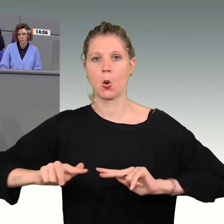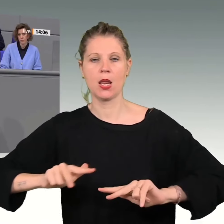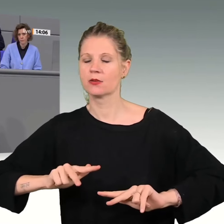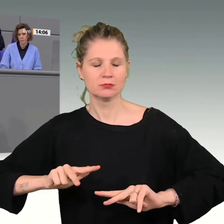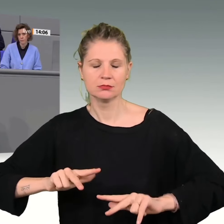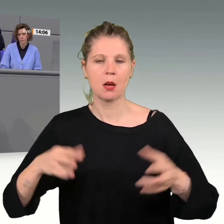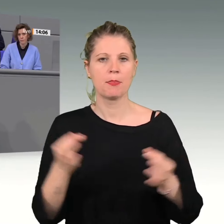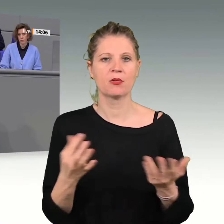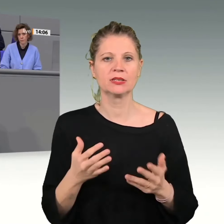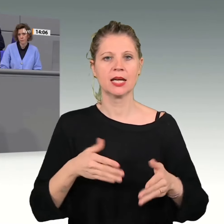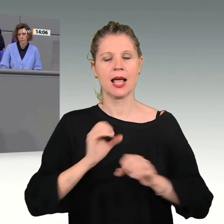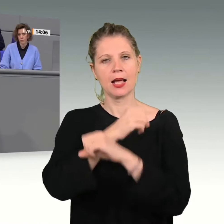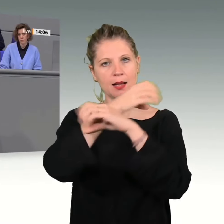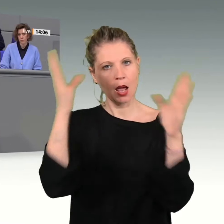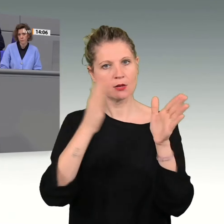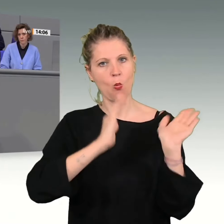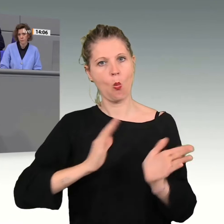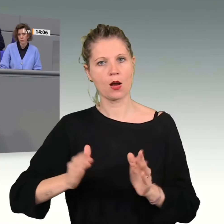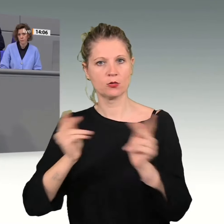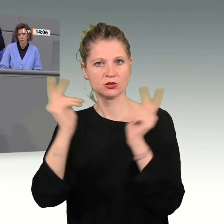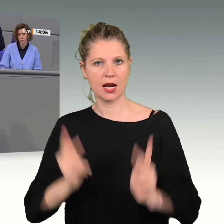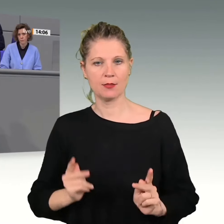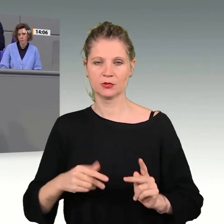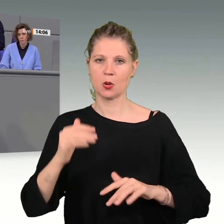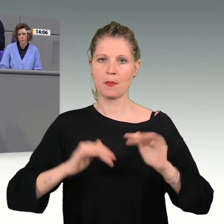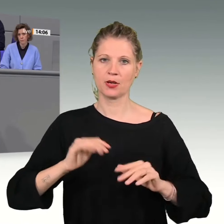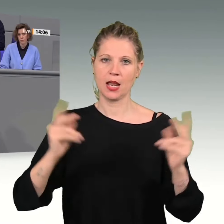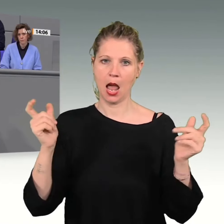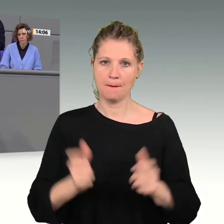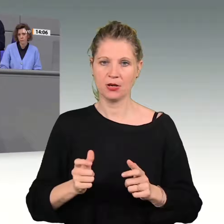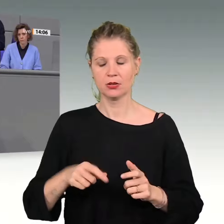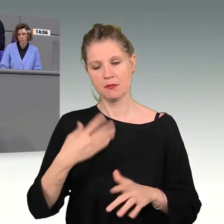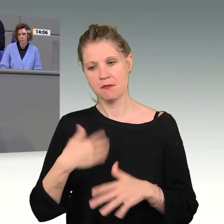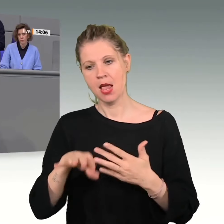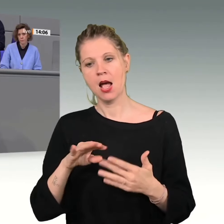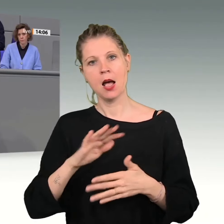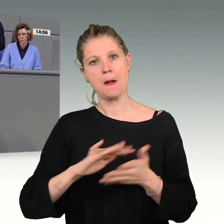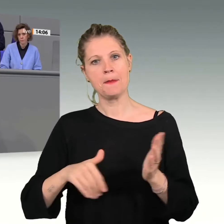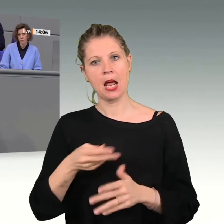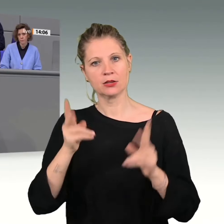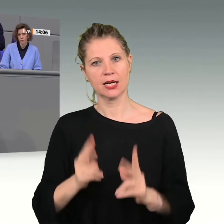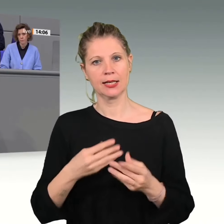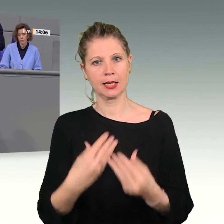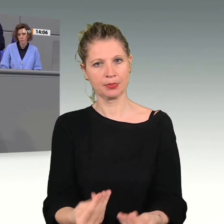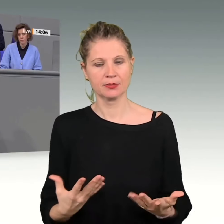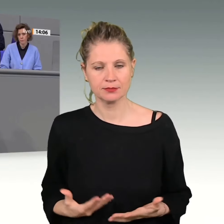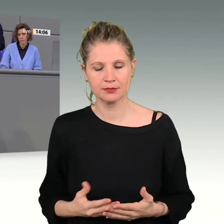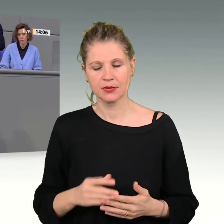einen klaren Ordnungsrahmen, der Bürokratie abbaut und mehr Planungssicherheit gewährleistet. In der